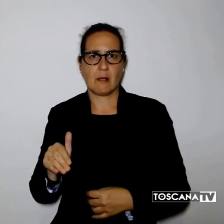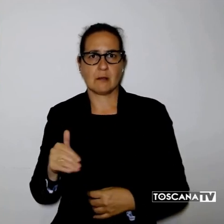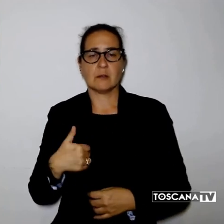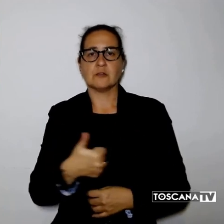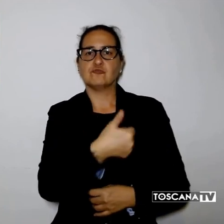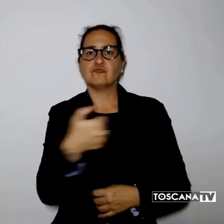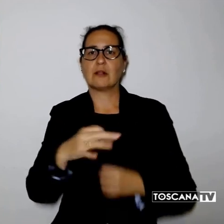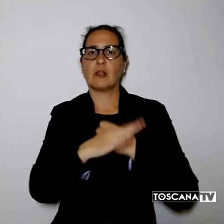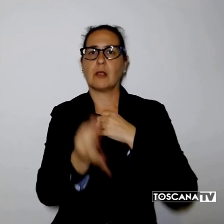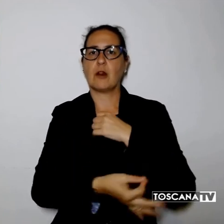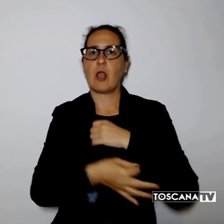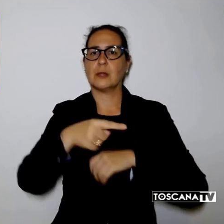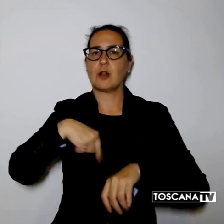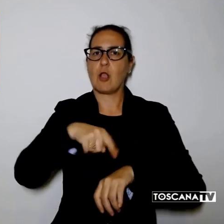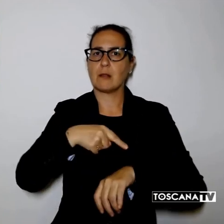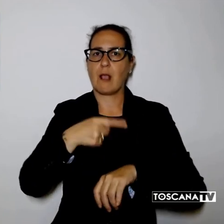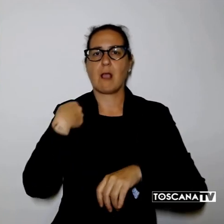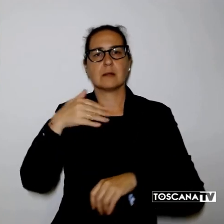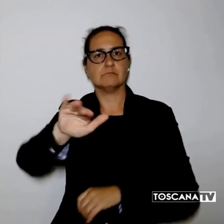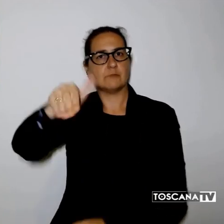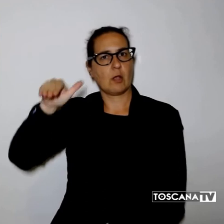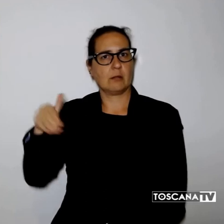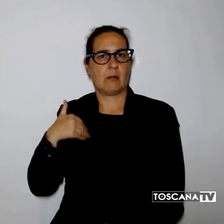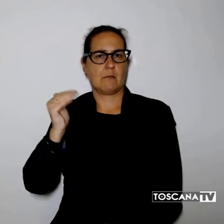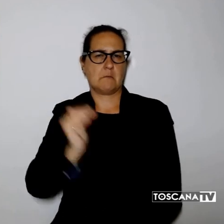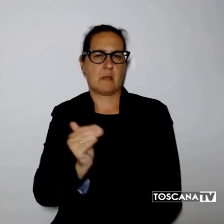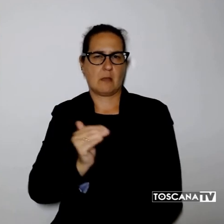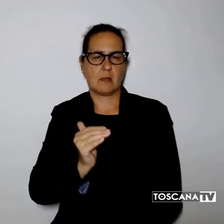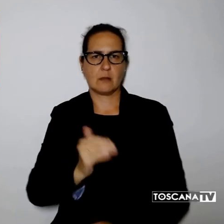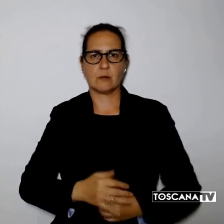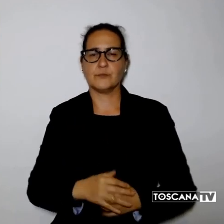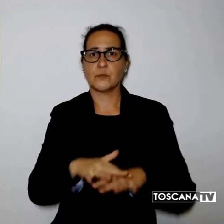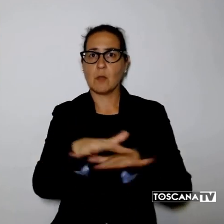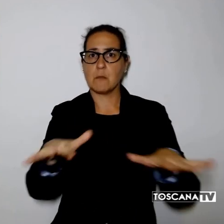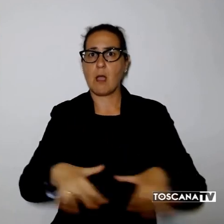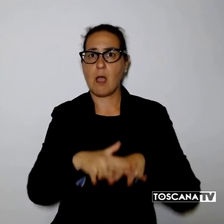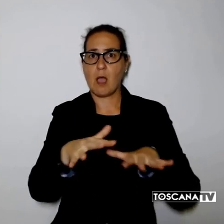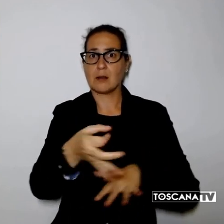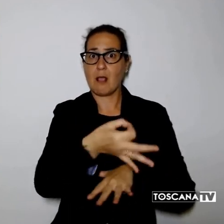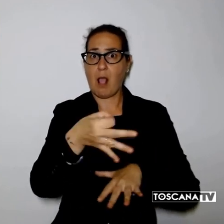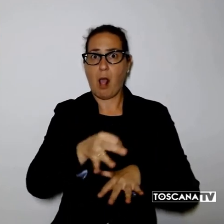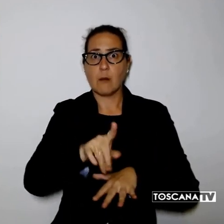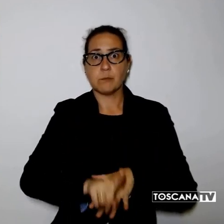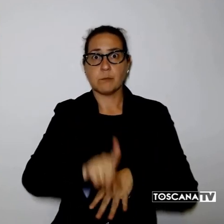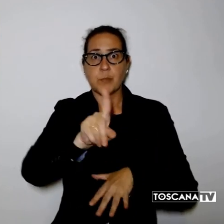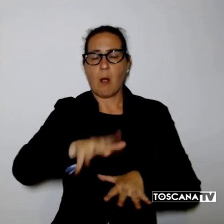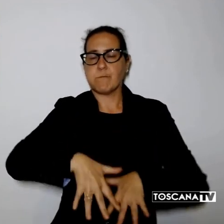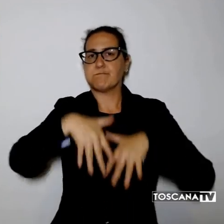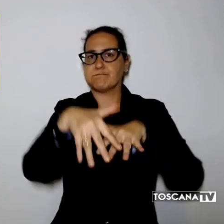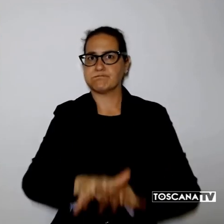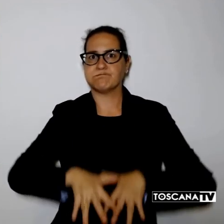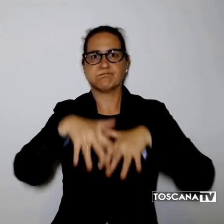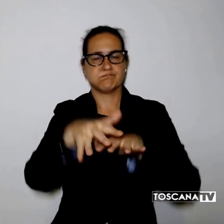sui crinali. Mari agitati a nord dell'Elba generalmente molto